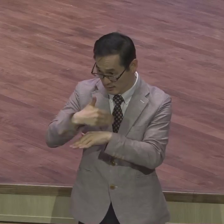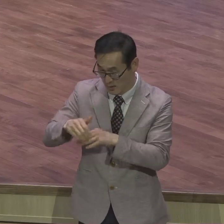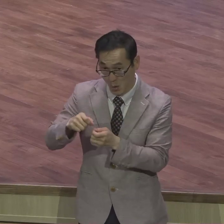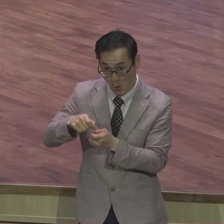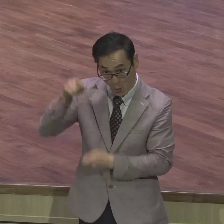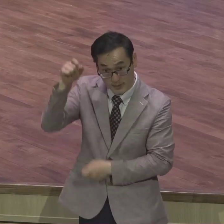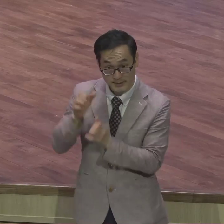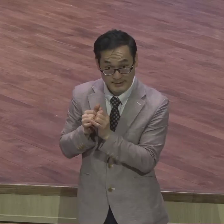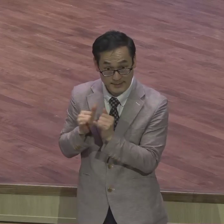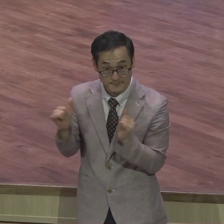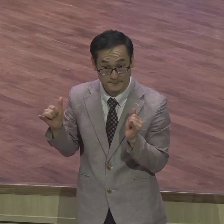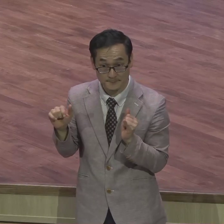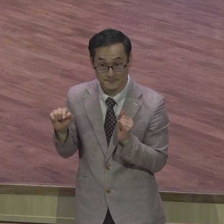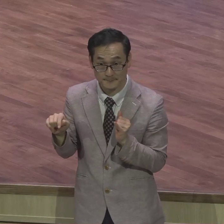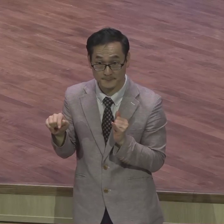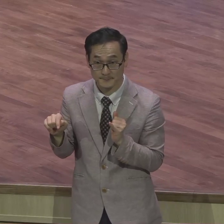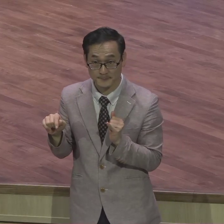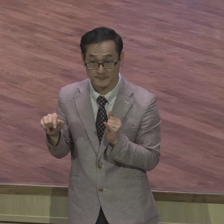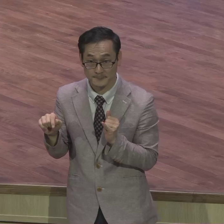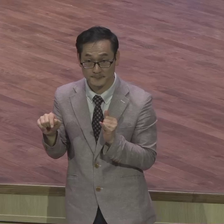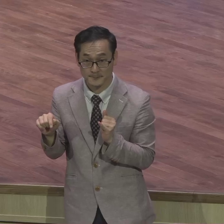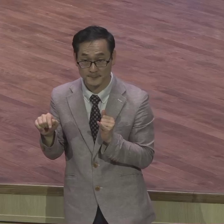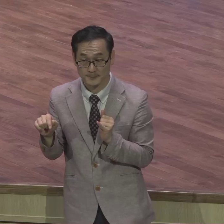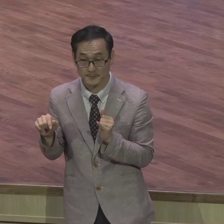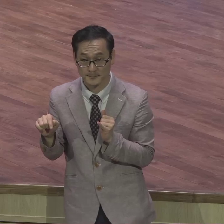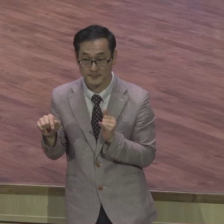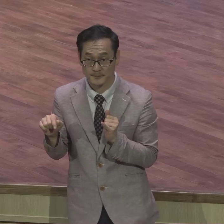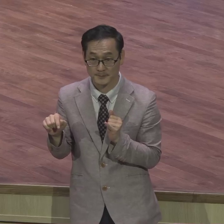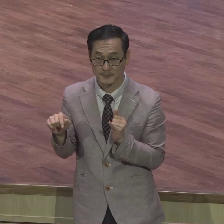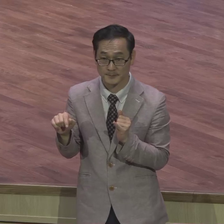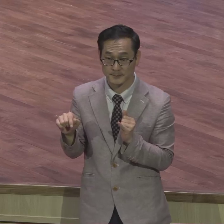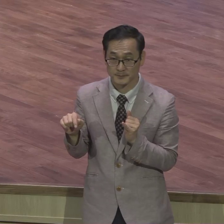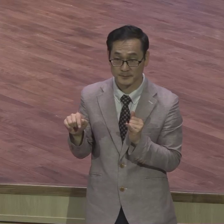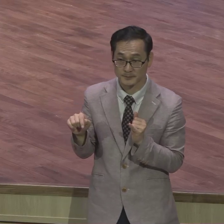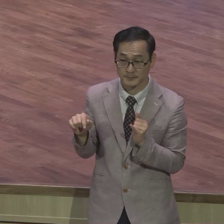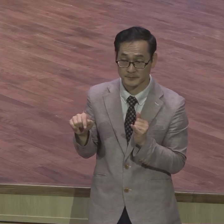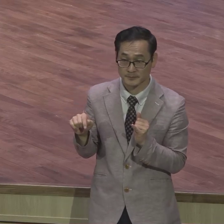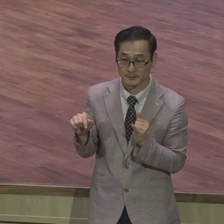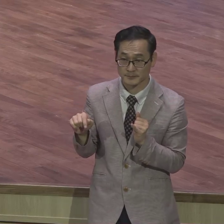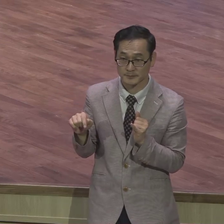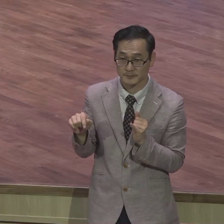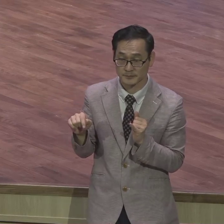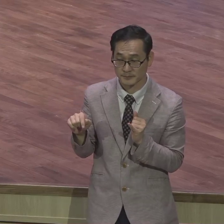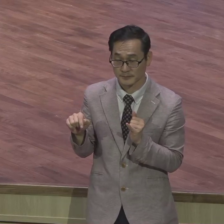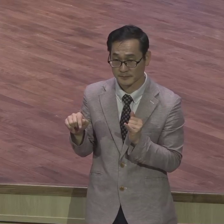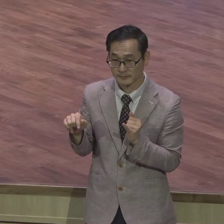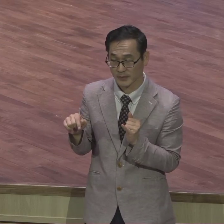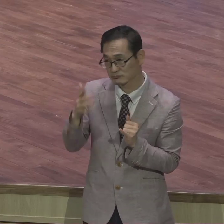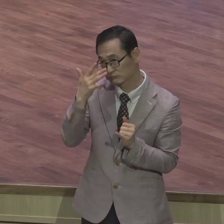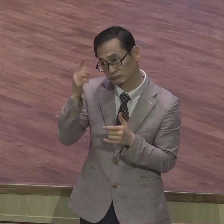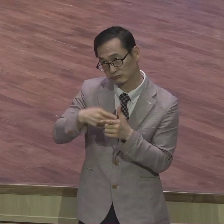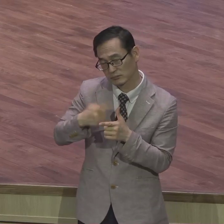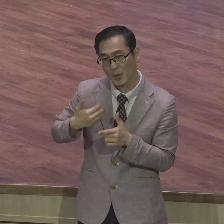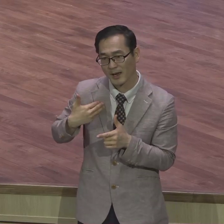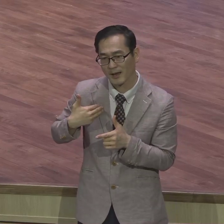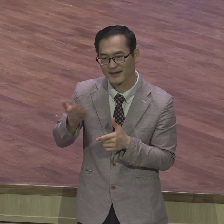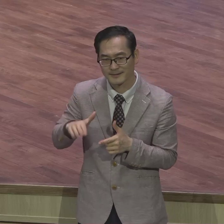참 놓칠 수가 있어요 근데 딴 종교생활을 하다가 온 분들은 알아요 이야 이 교회가 정말 정확한